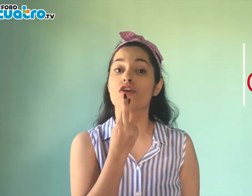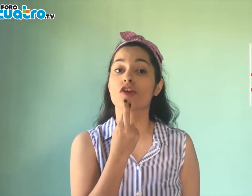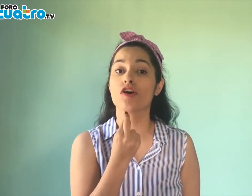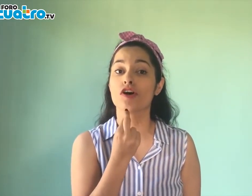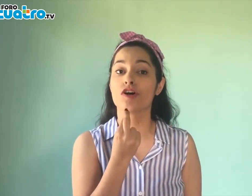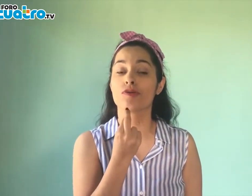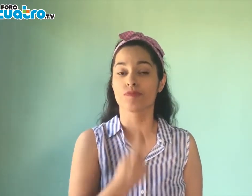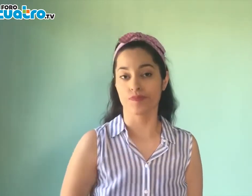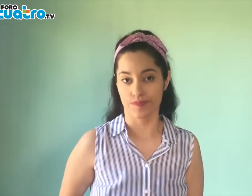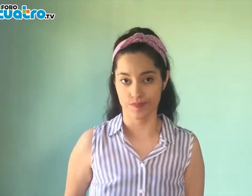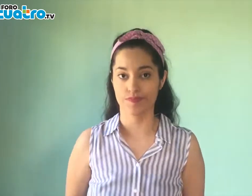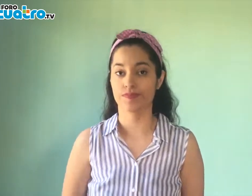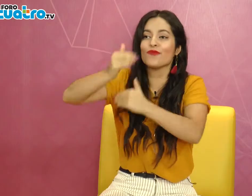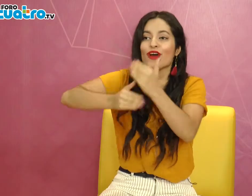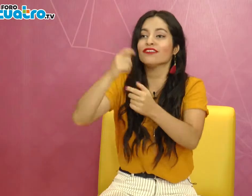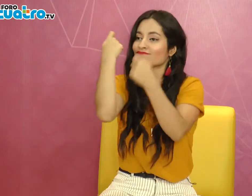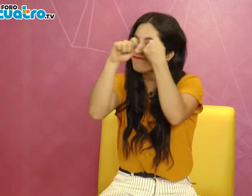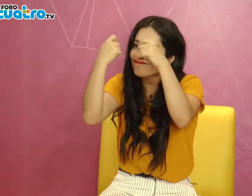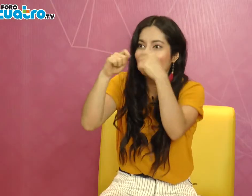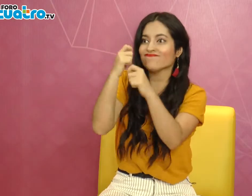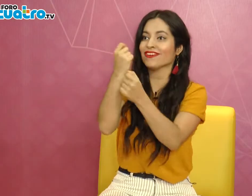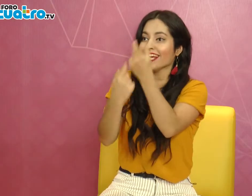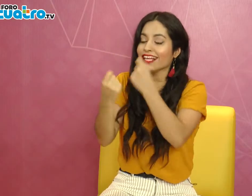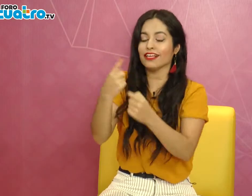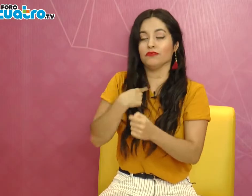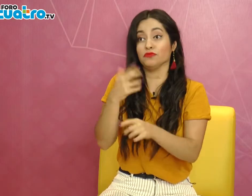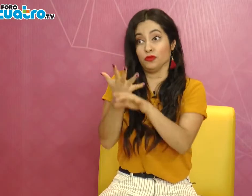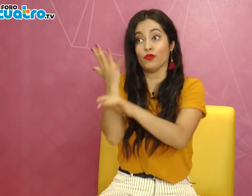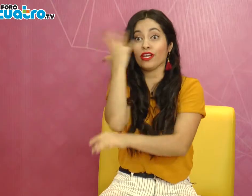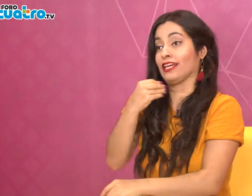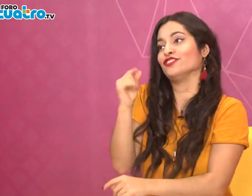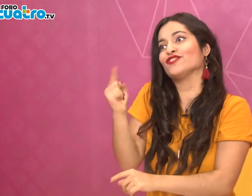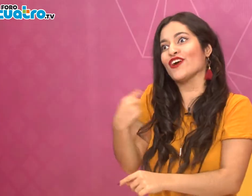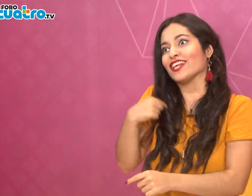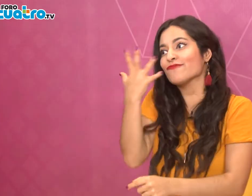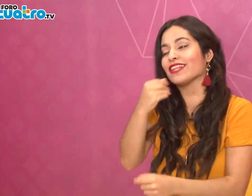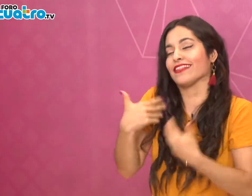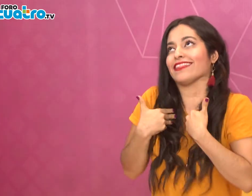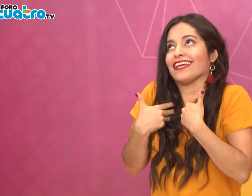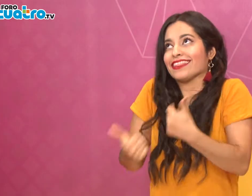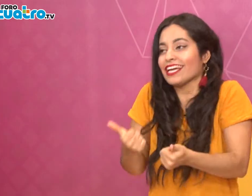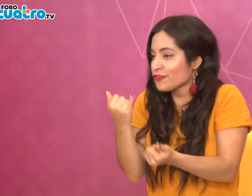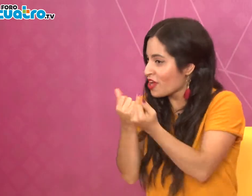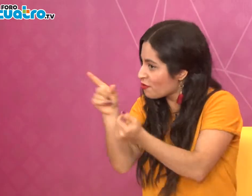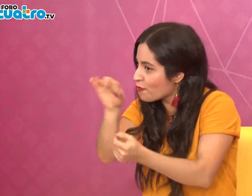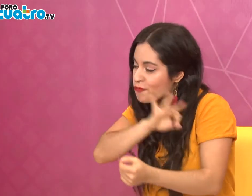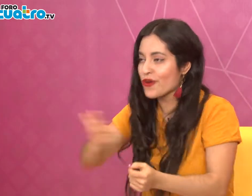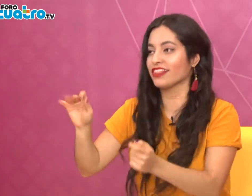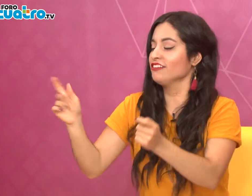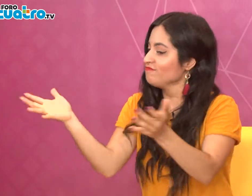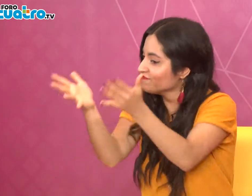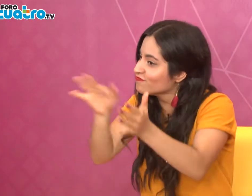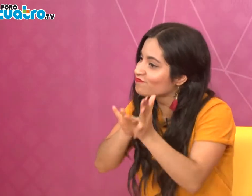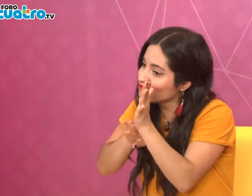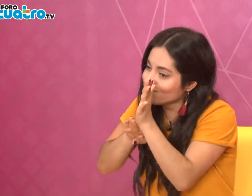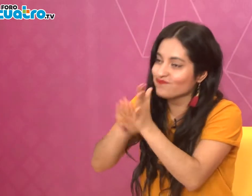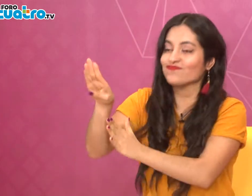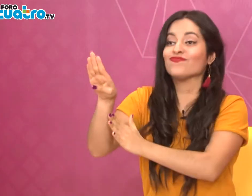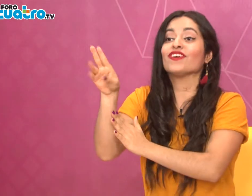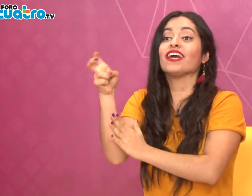que me dice, es que no sé cómo hacer esto. A mí se me hace tan fácil, pero bueno, intento poder explicárselos así. Cómo maquillarme, les intento